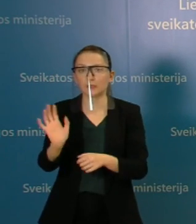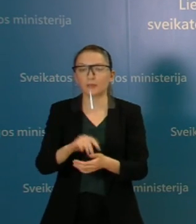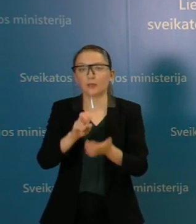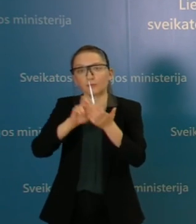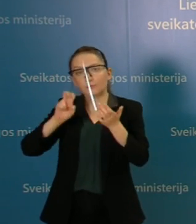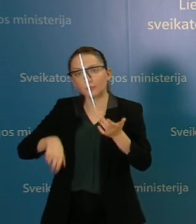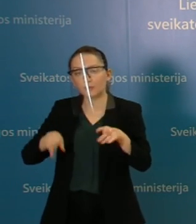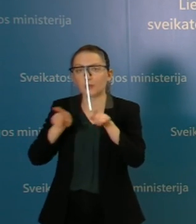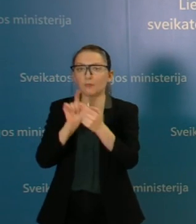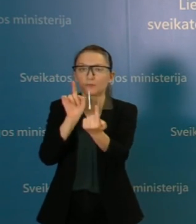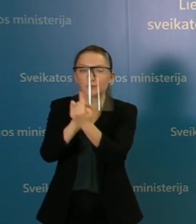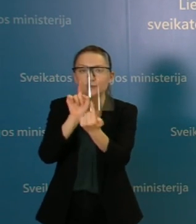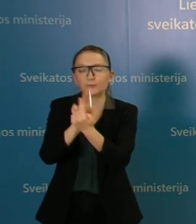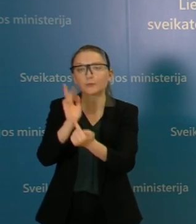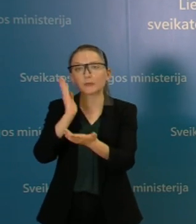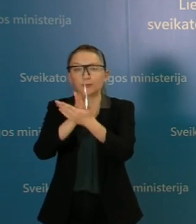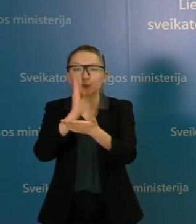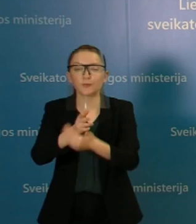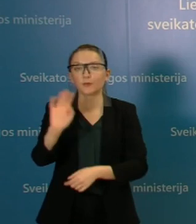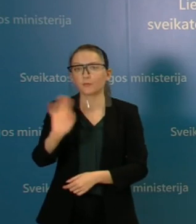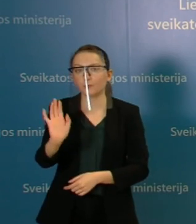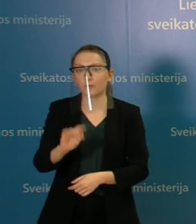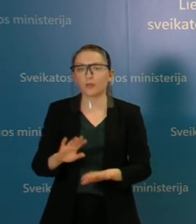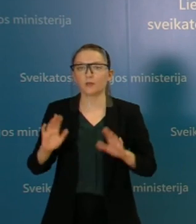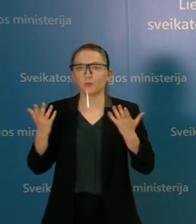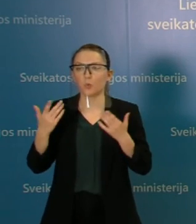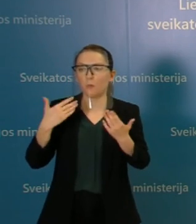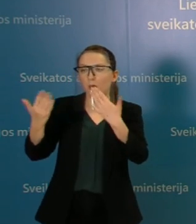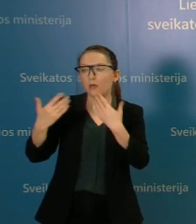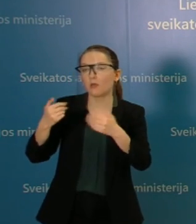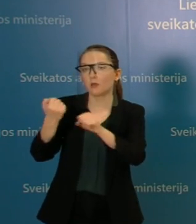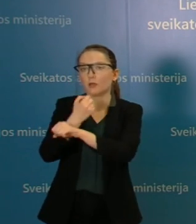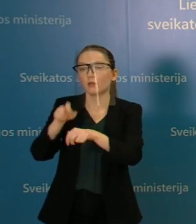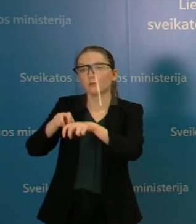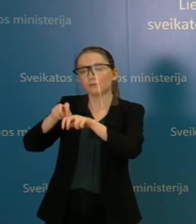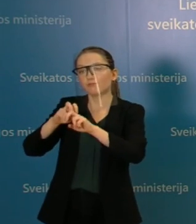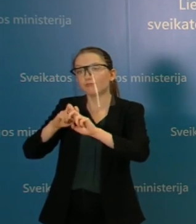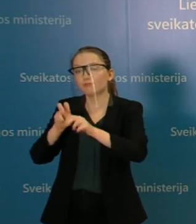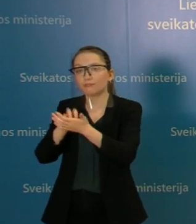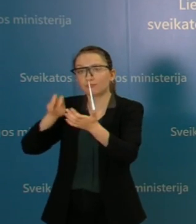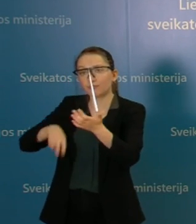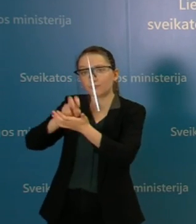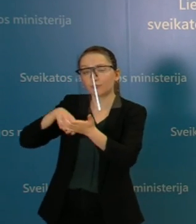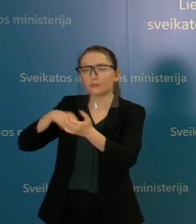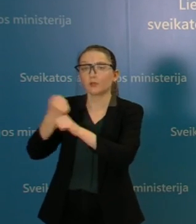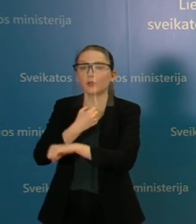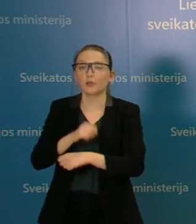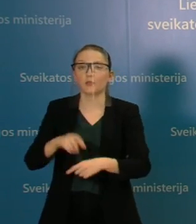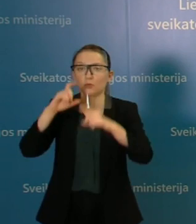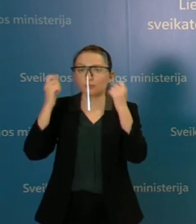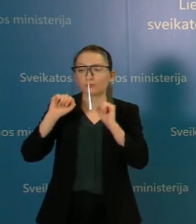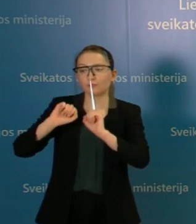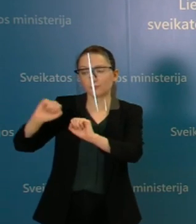venkit artimo kontaktų ir kuo mažiau bendrausit, kuo sėkmingiau laikysit tą atstumą ir dėvėsit priemonės, tuo